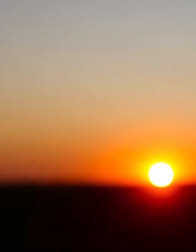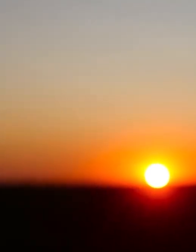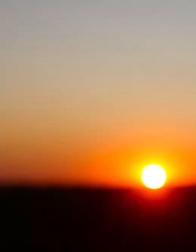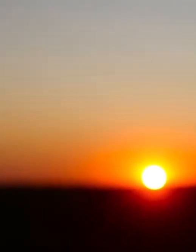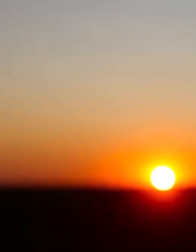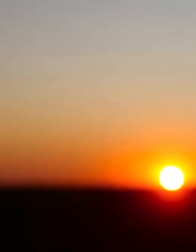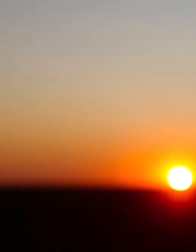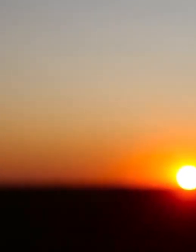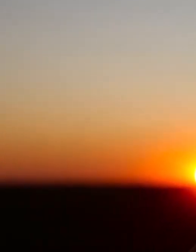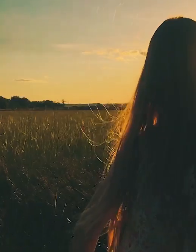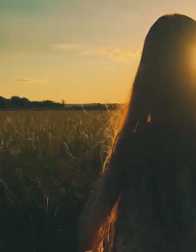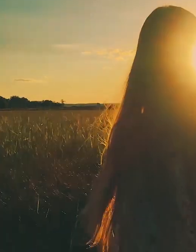Un Momento Paz Un Momento de Paz